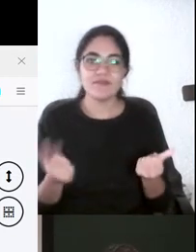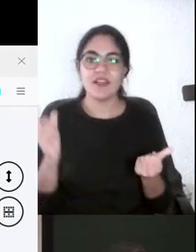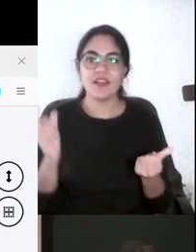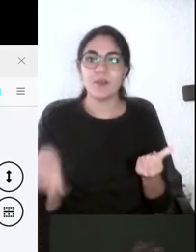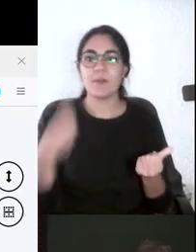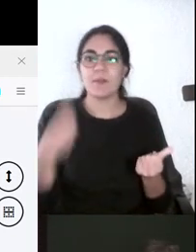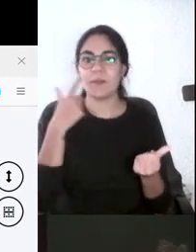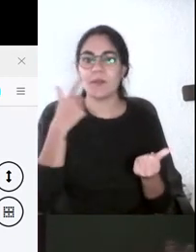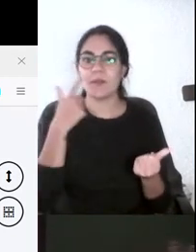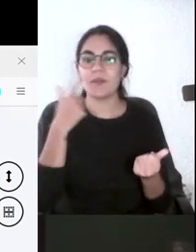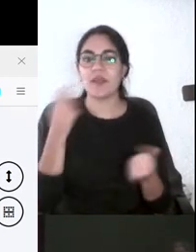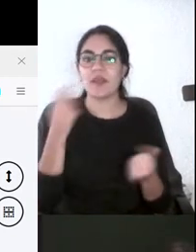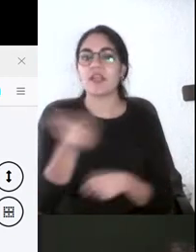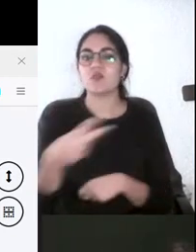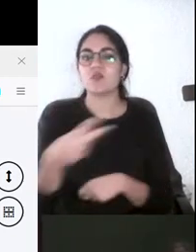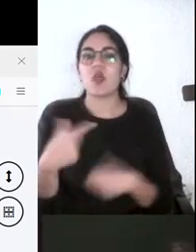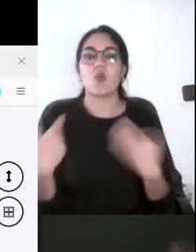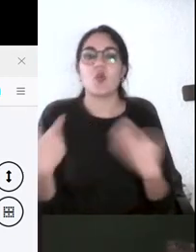si no nos quedamos sin tiempo